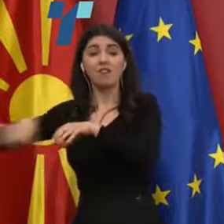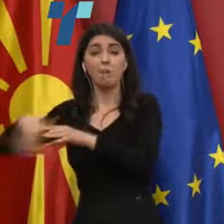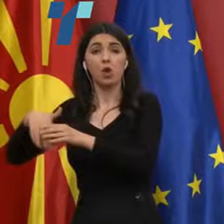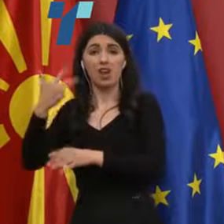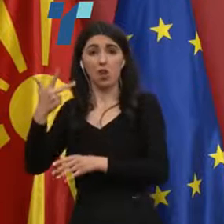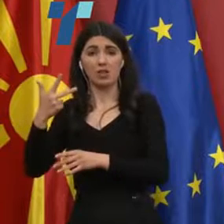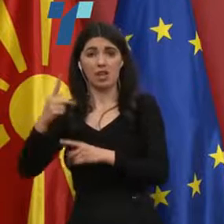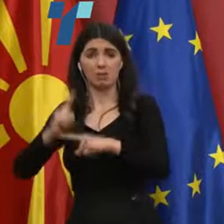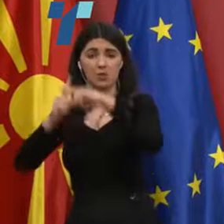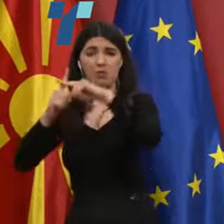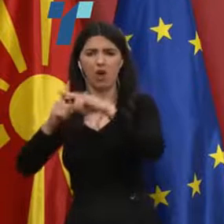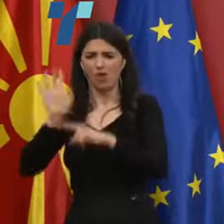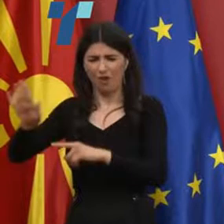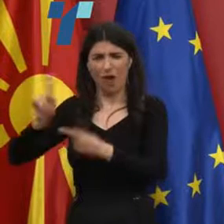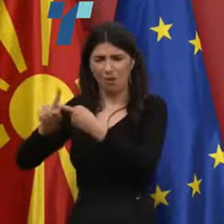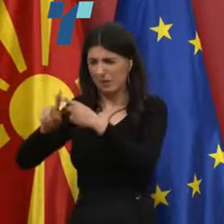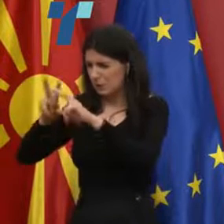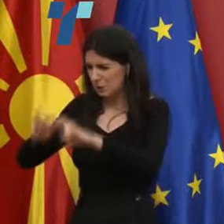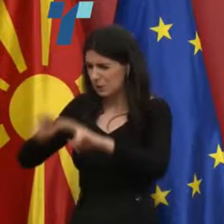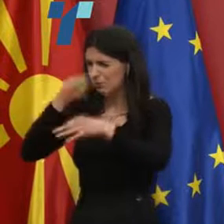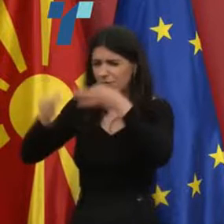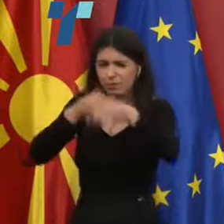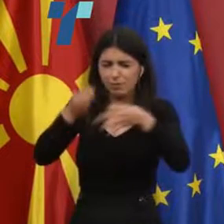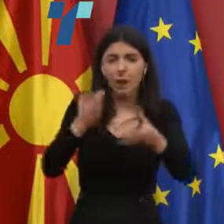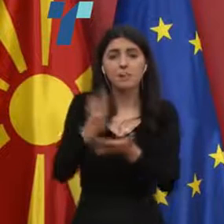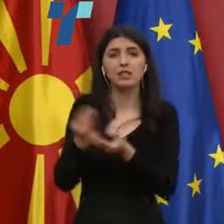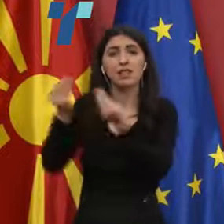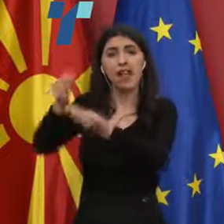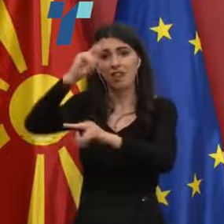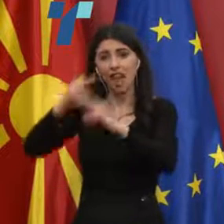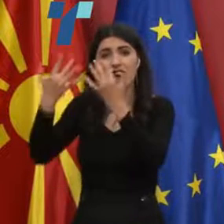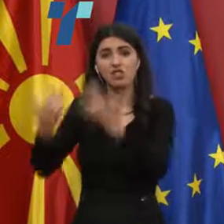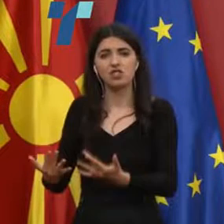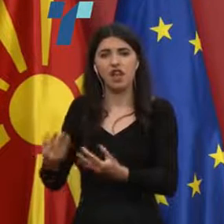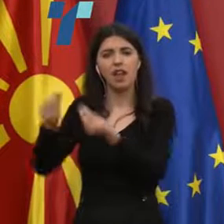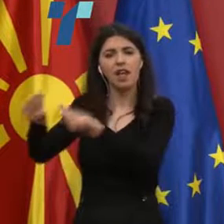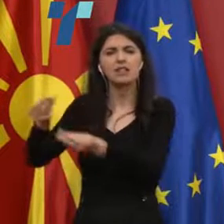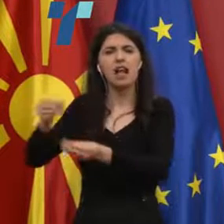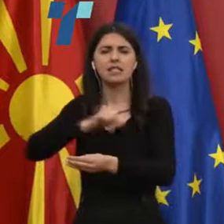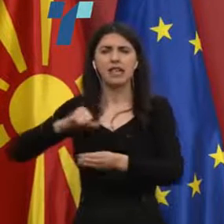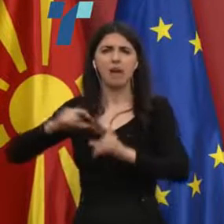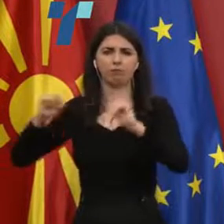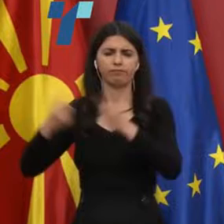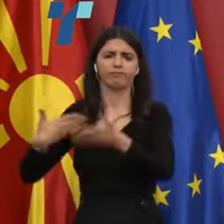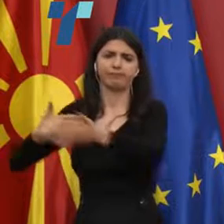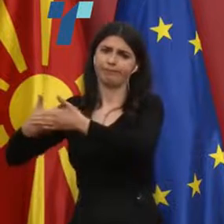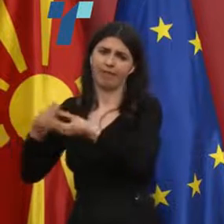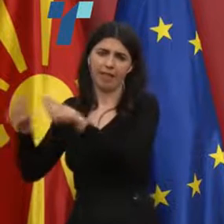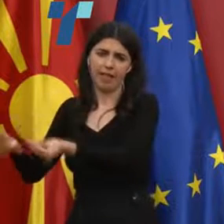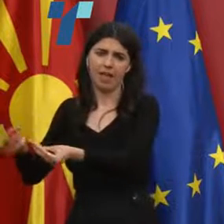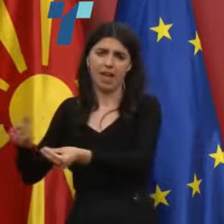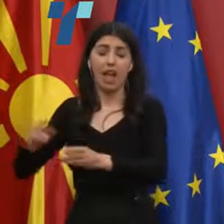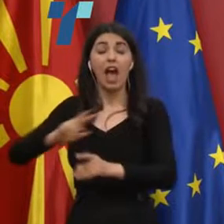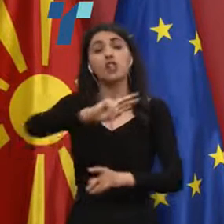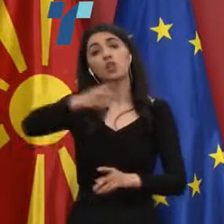контакти и дадени решења за изолација. Во однозна останатиот скрининг